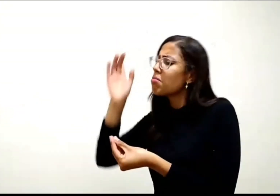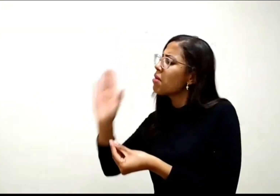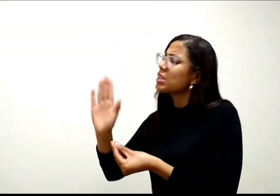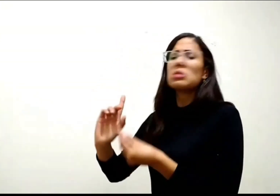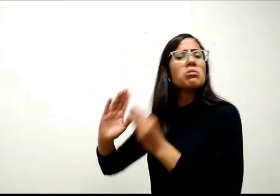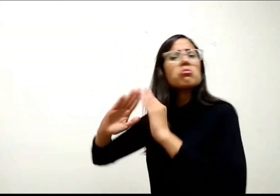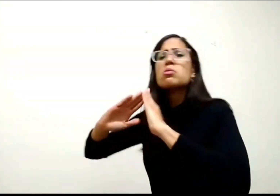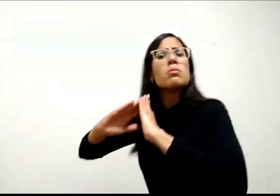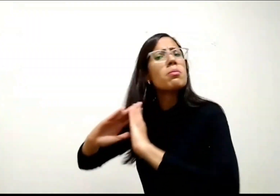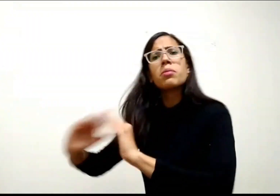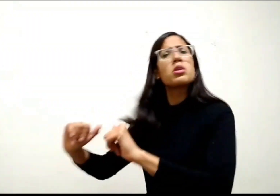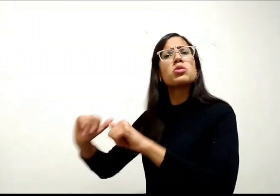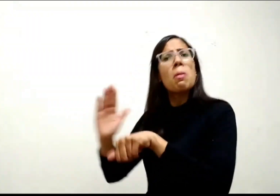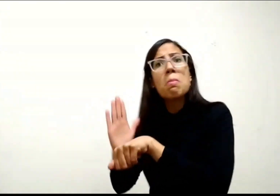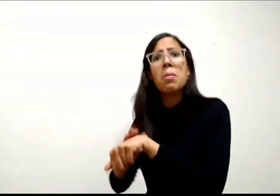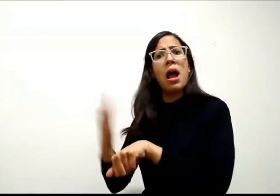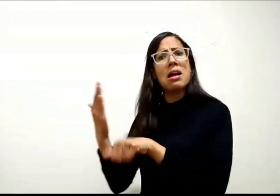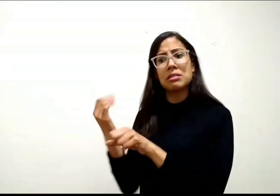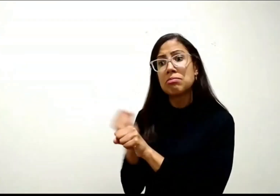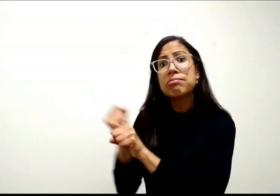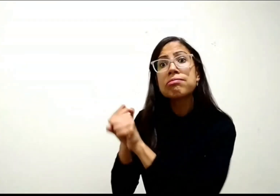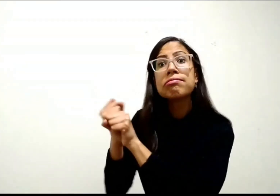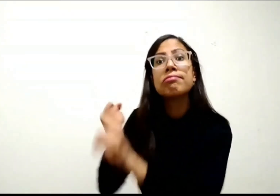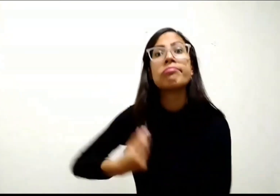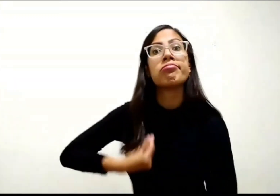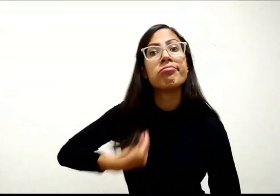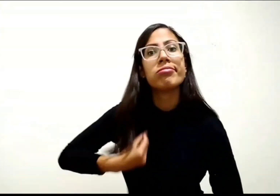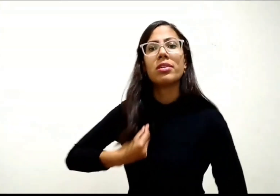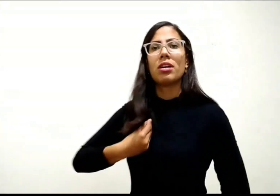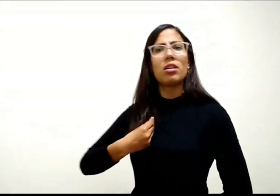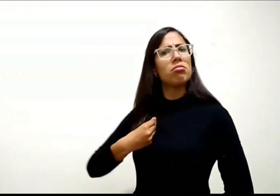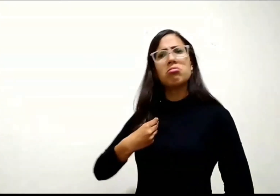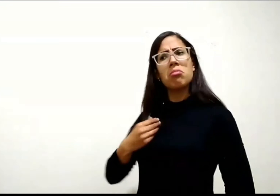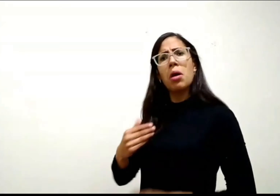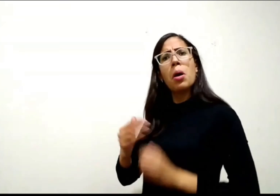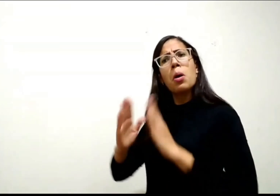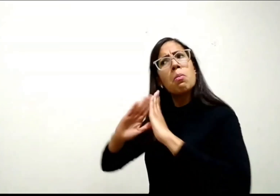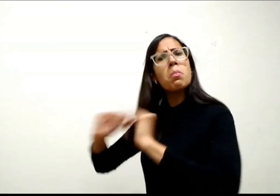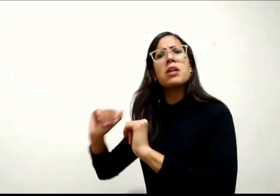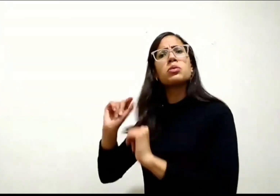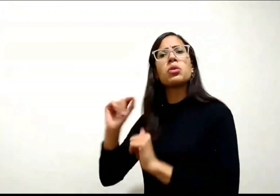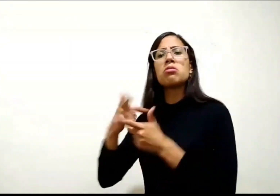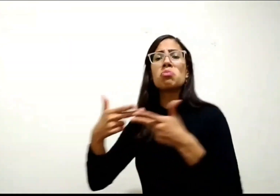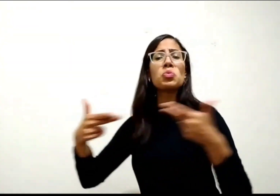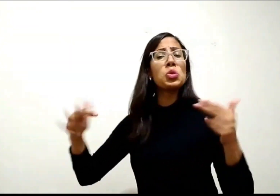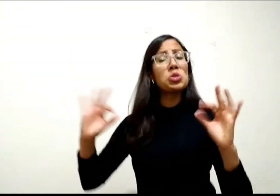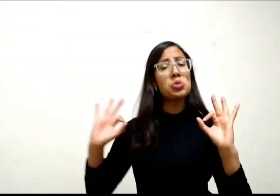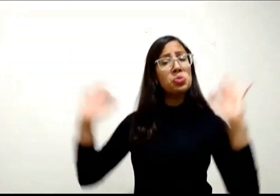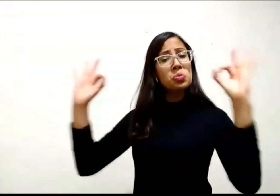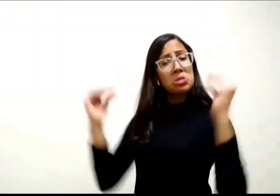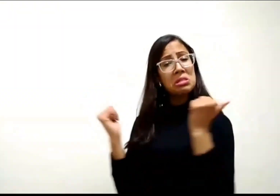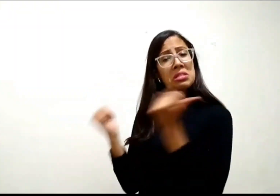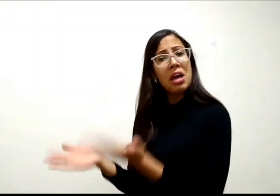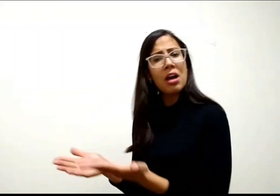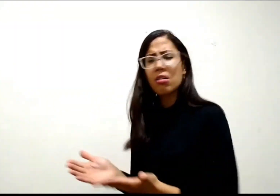dons e não pediste para ti longos anos de vida, nem riquezas